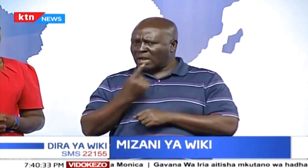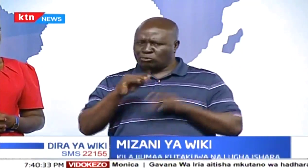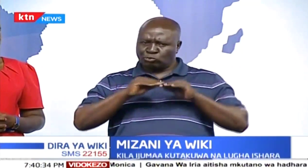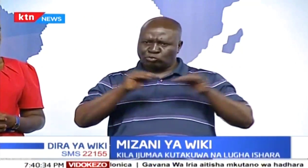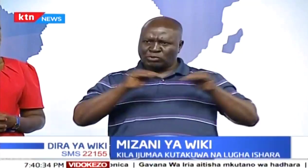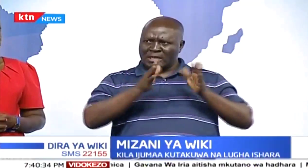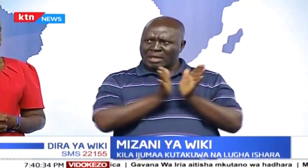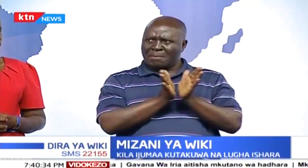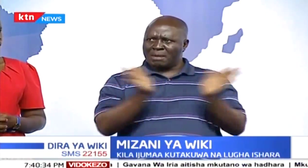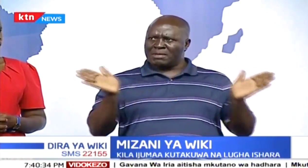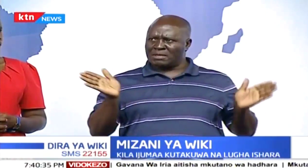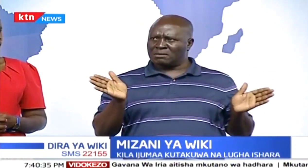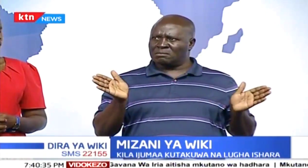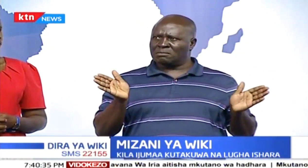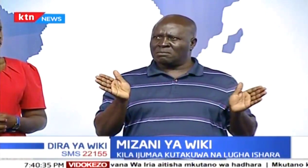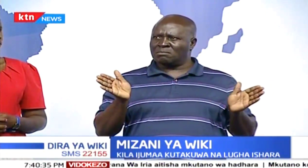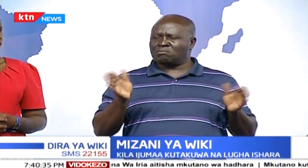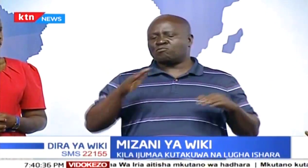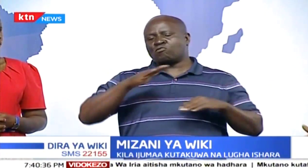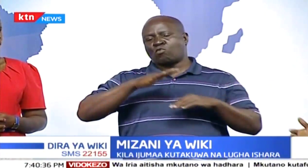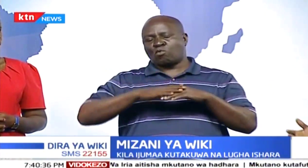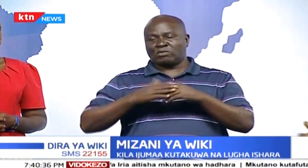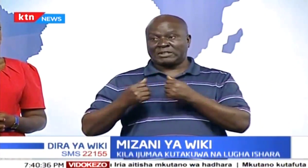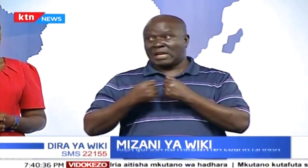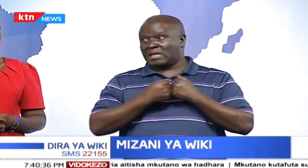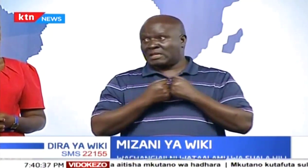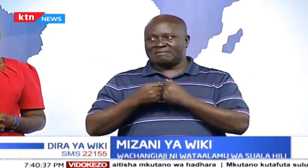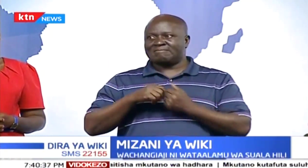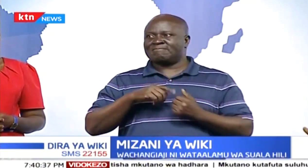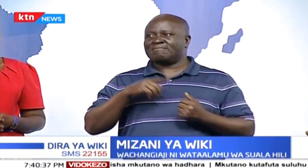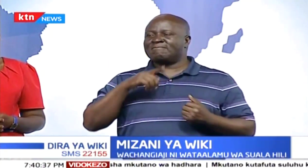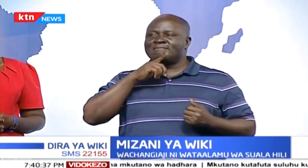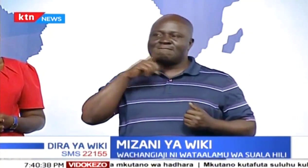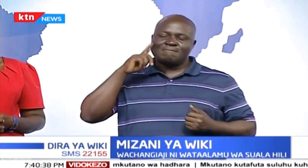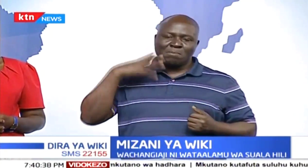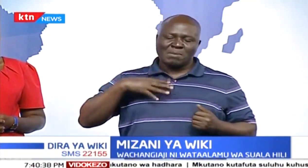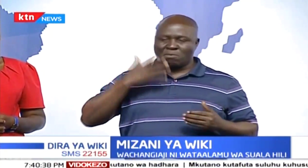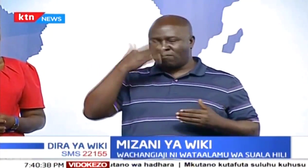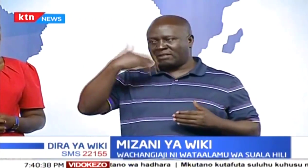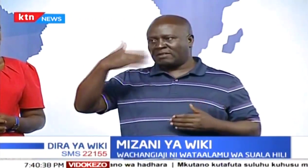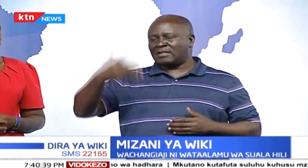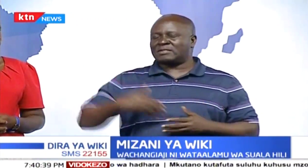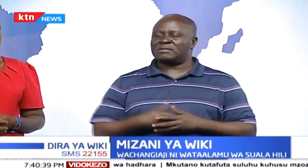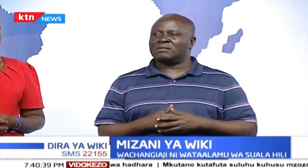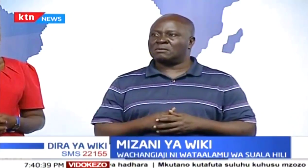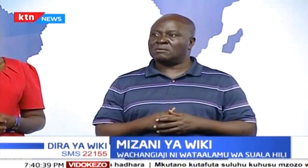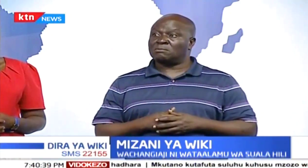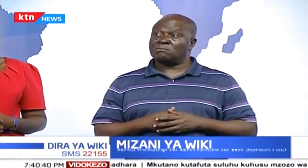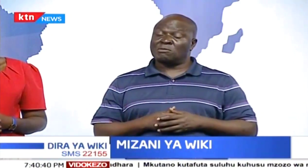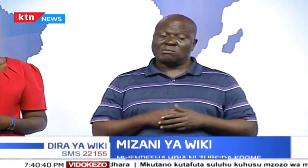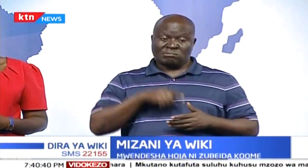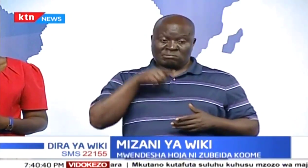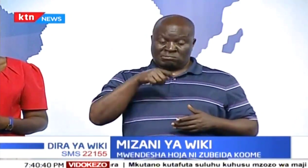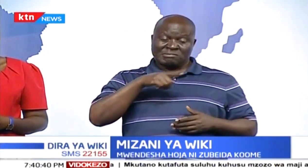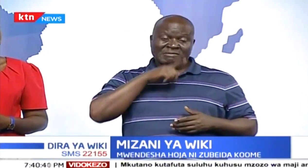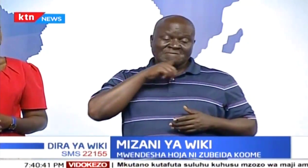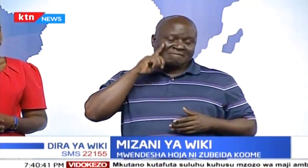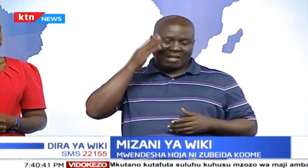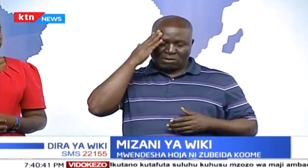Tumeongea na watu watabaka mbali mbali. Kwaelezea shida zile